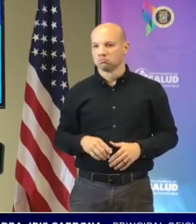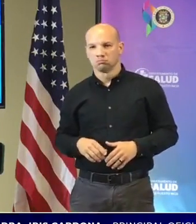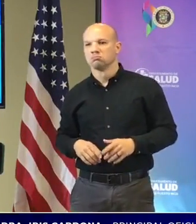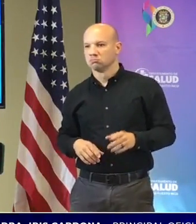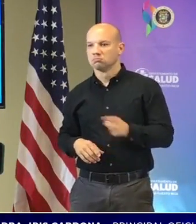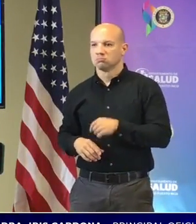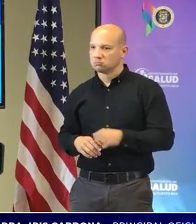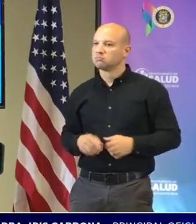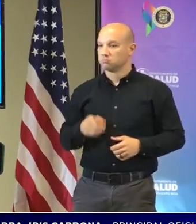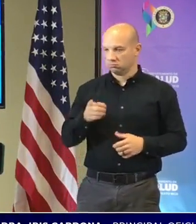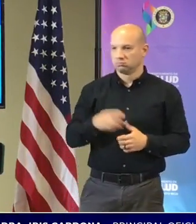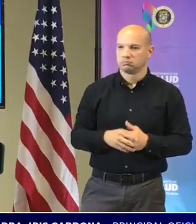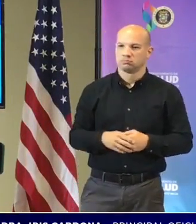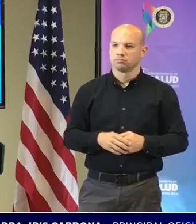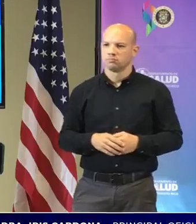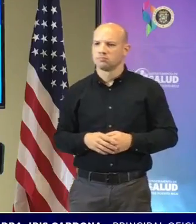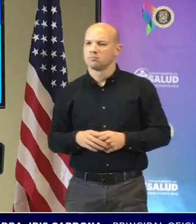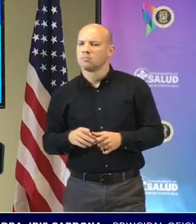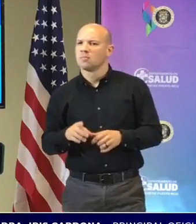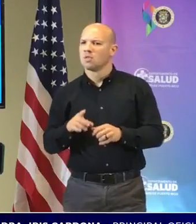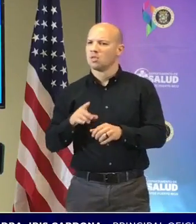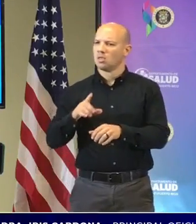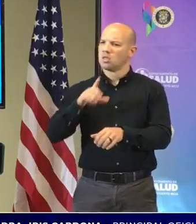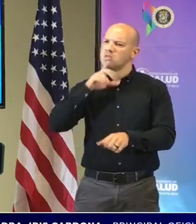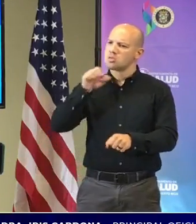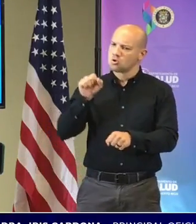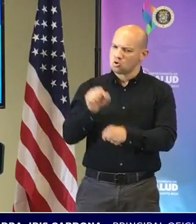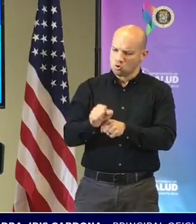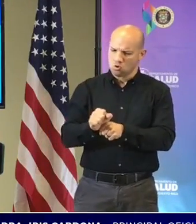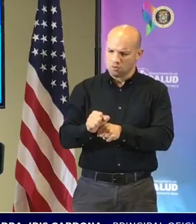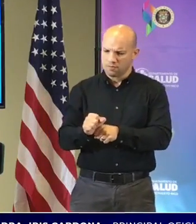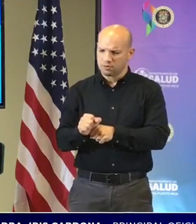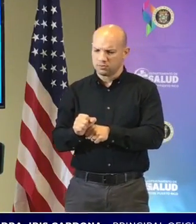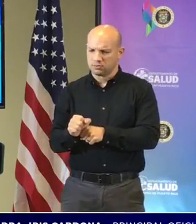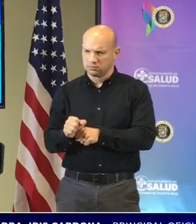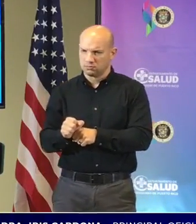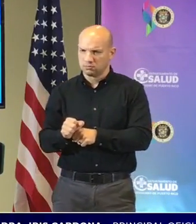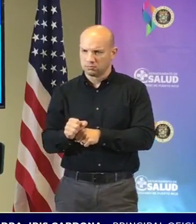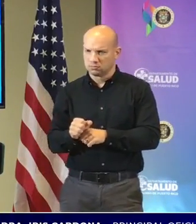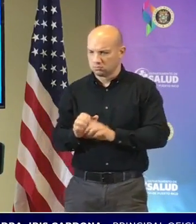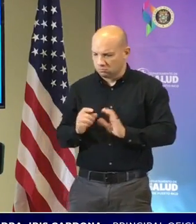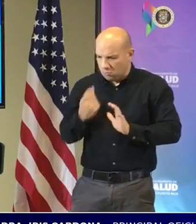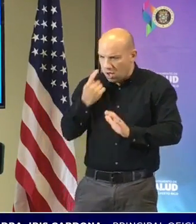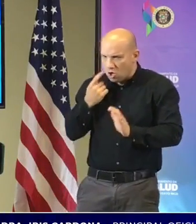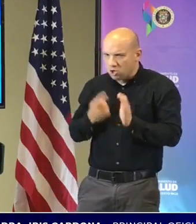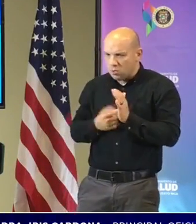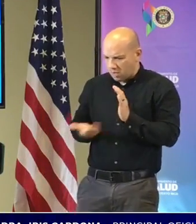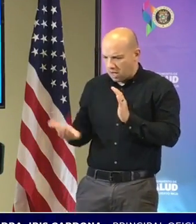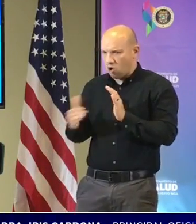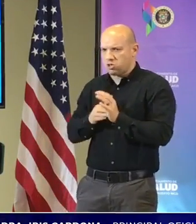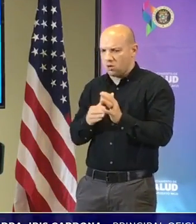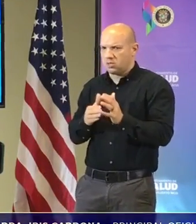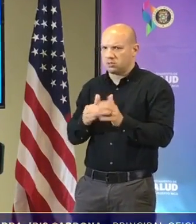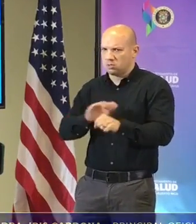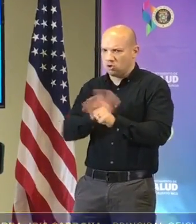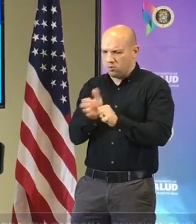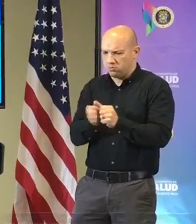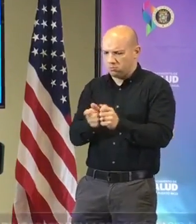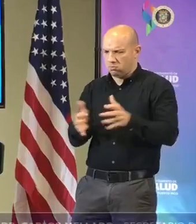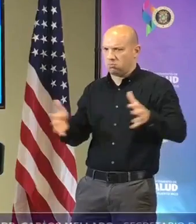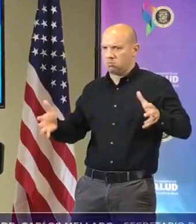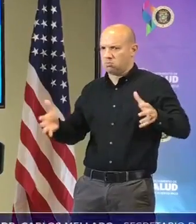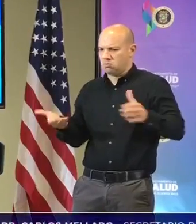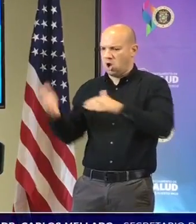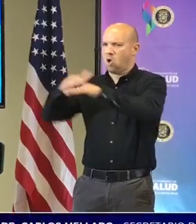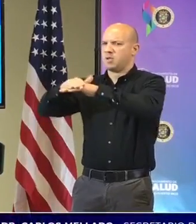yo quiero que confirme si hay una hay un repunte que los está preocupando y si eso se debe en mayor